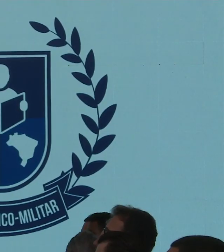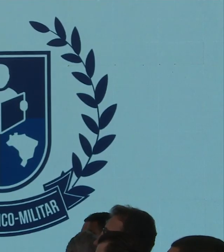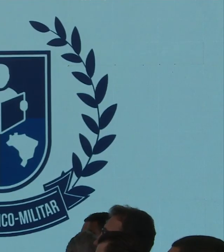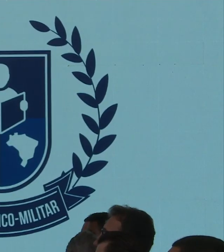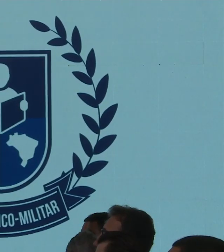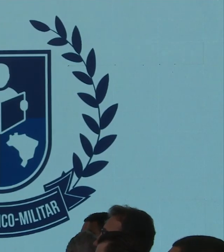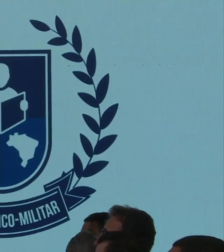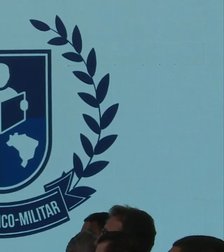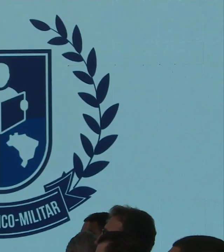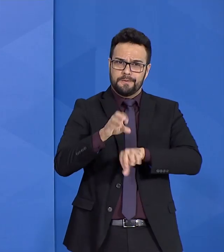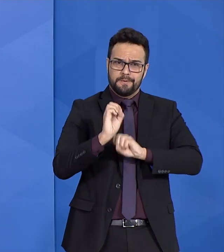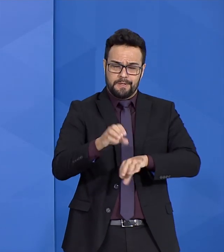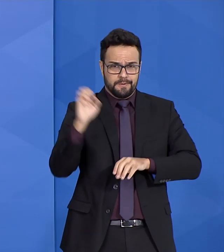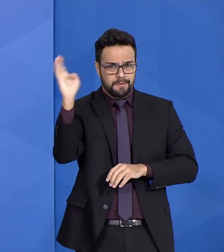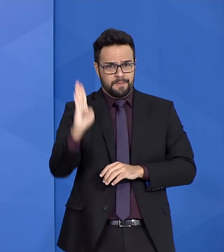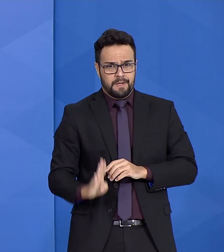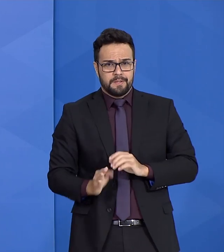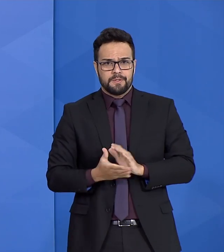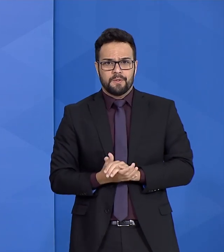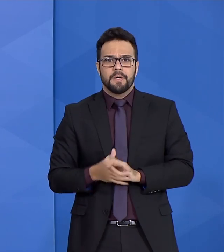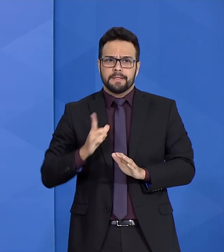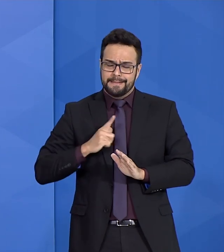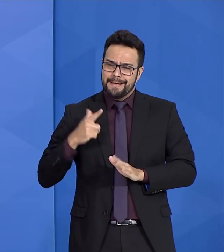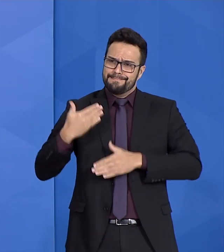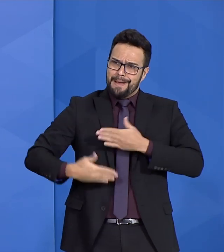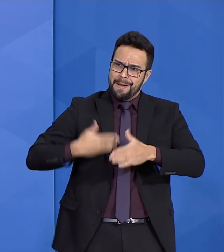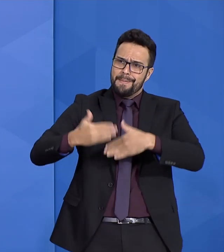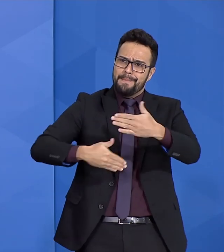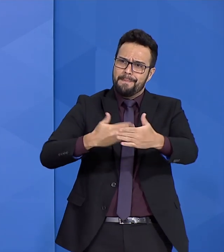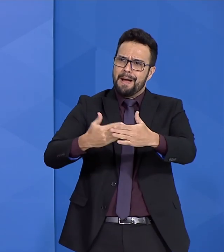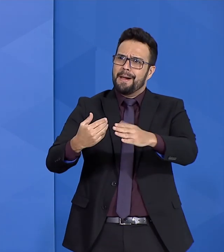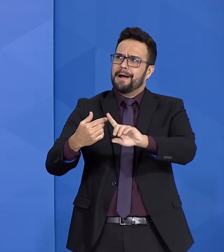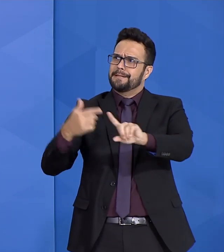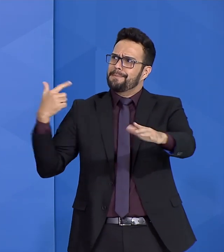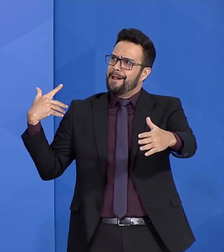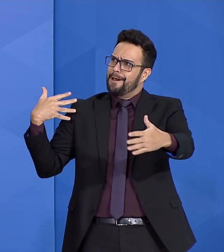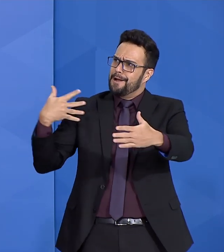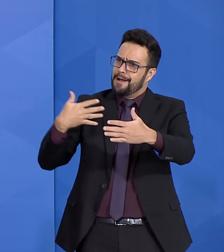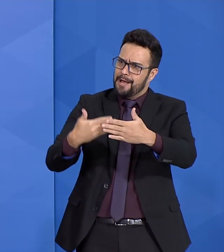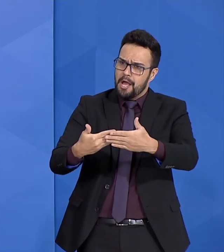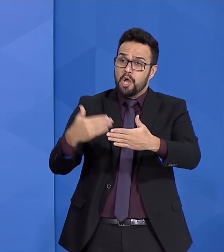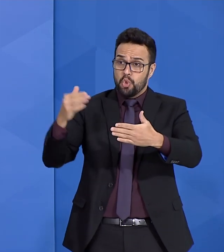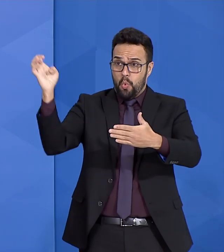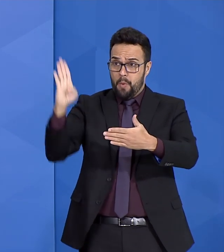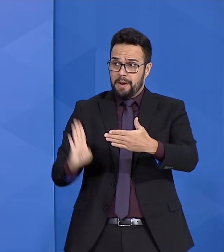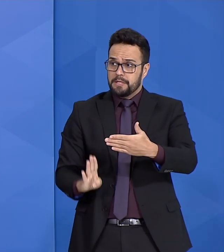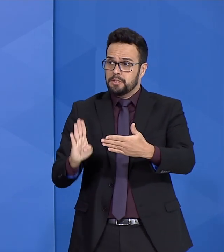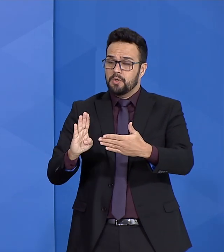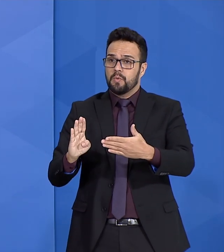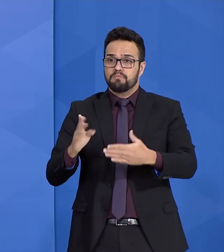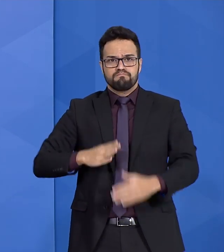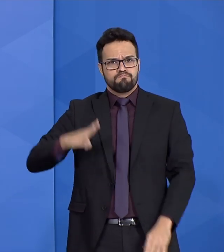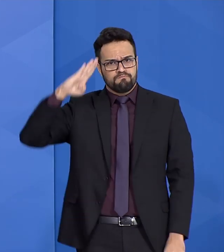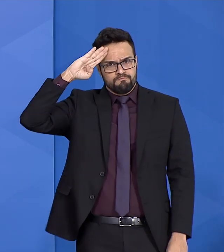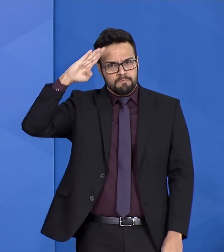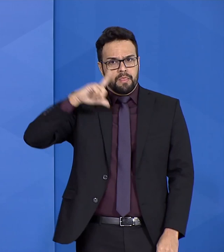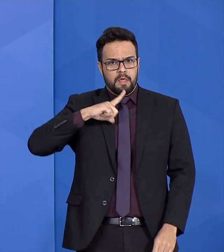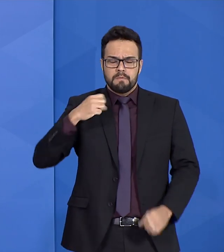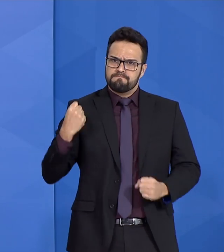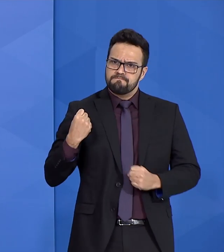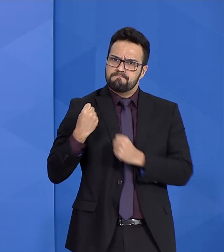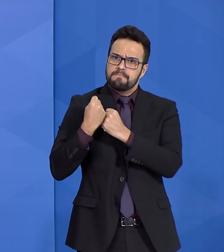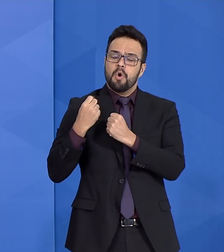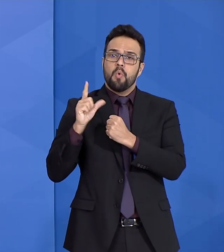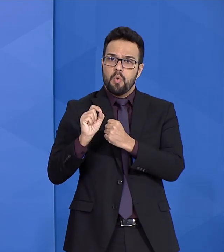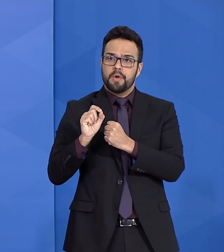aderirem ao novo programa. Ao longo da história do Brasil, as Forças Armadas têm contribuído decisivamente para a